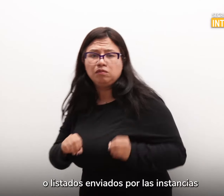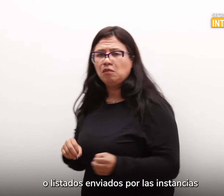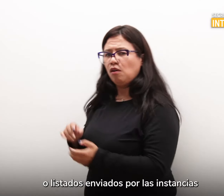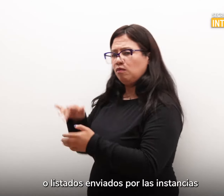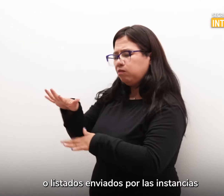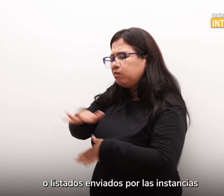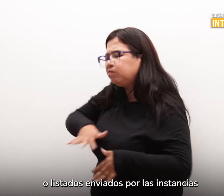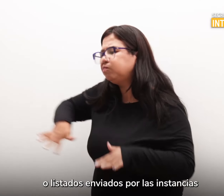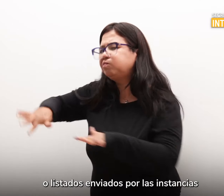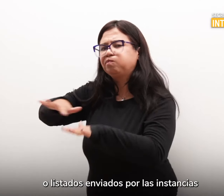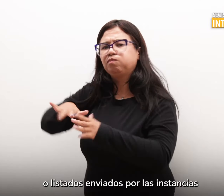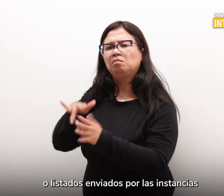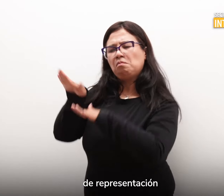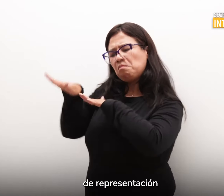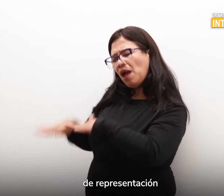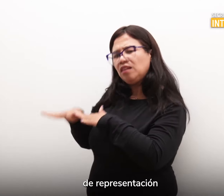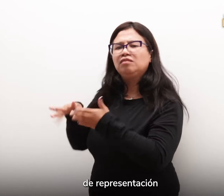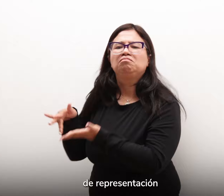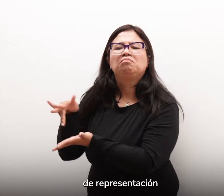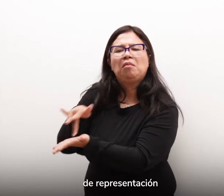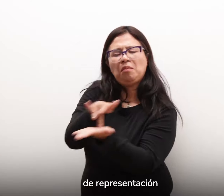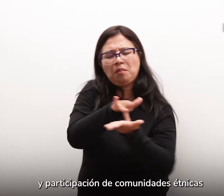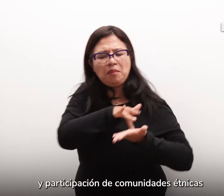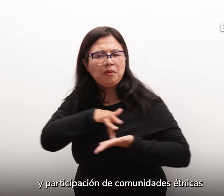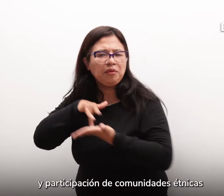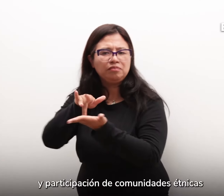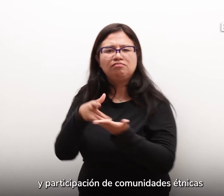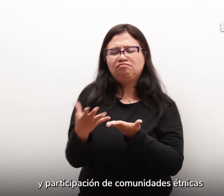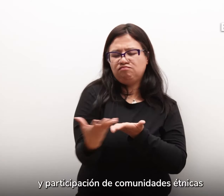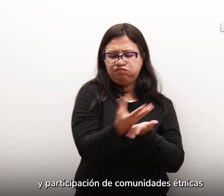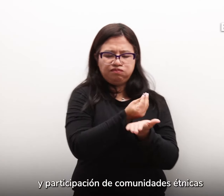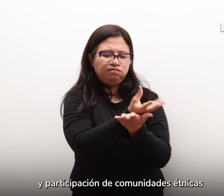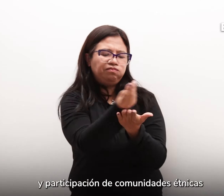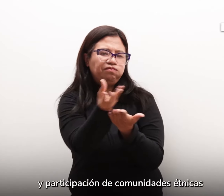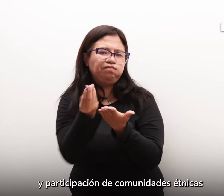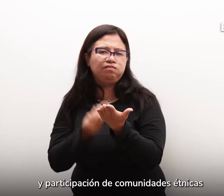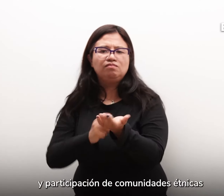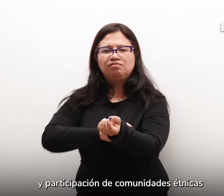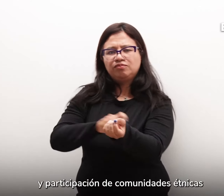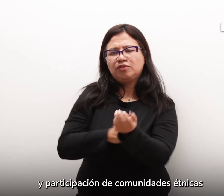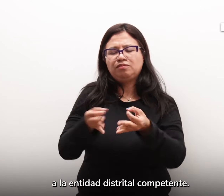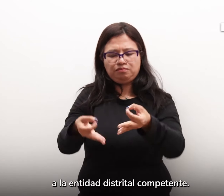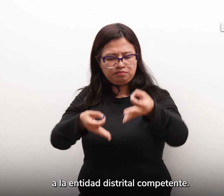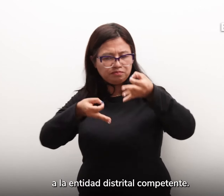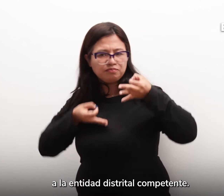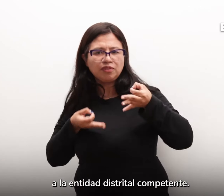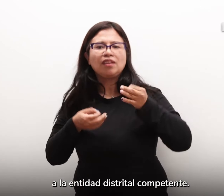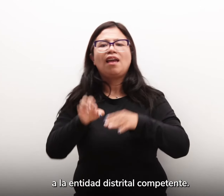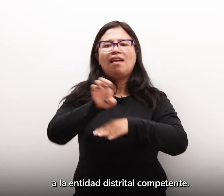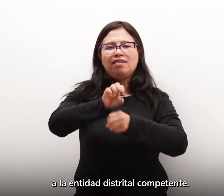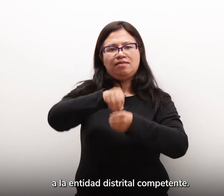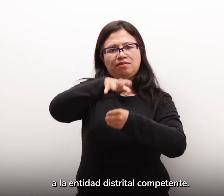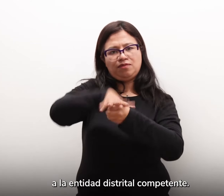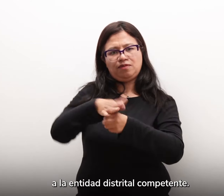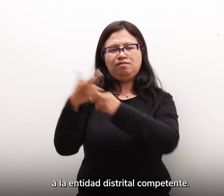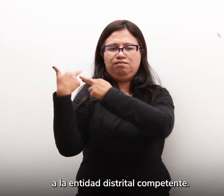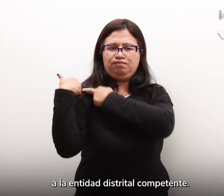enviados por las instancias de representación y participación de comunidades étnicas a la entidad distrital competente